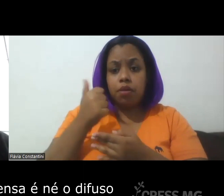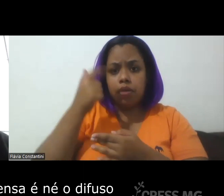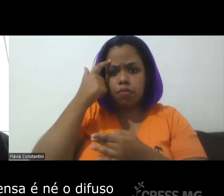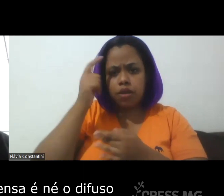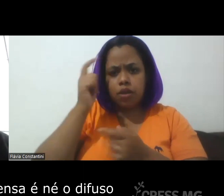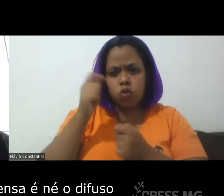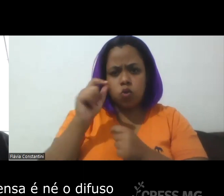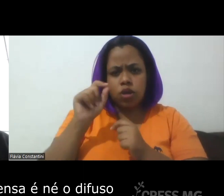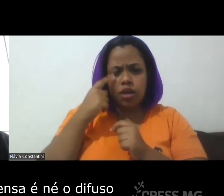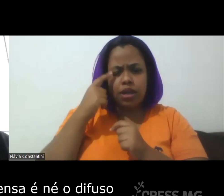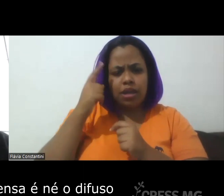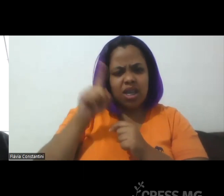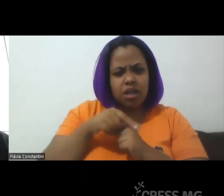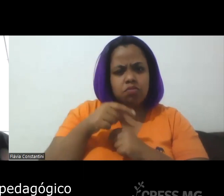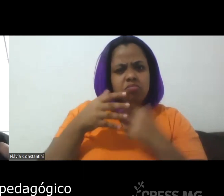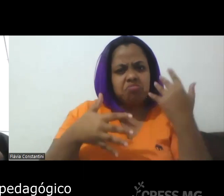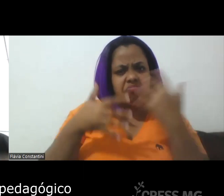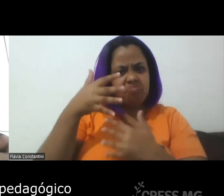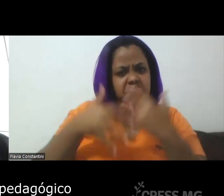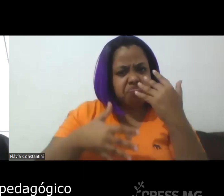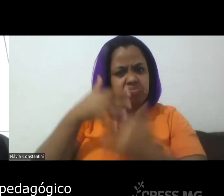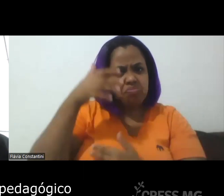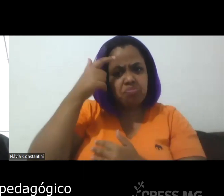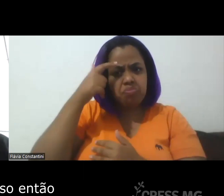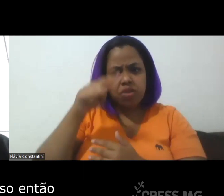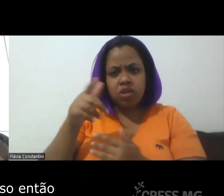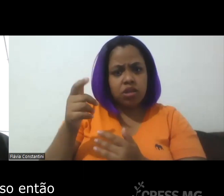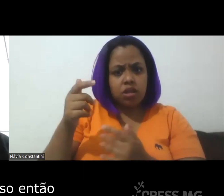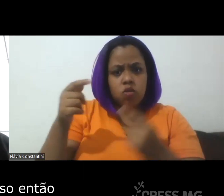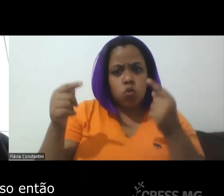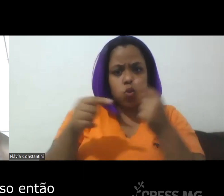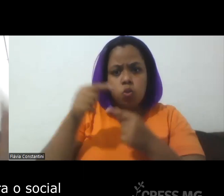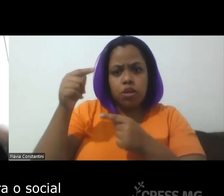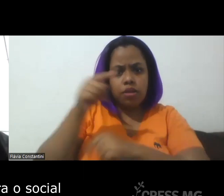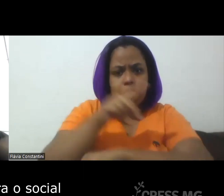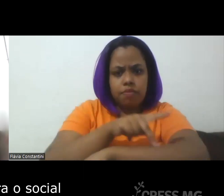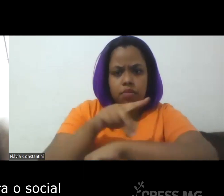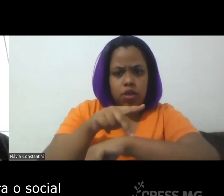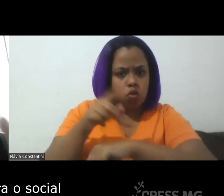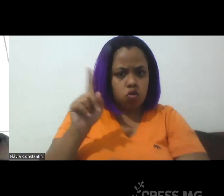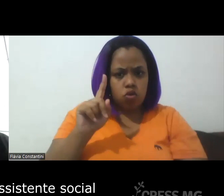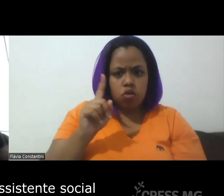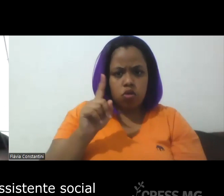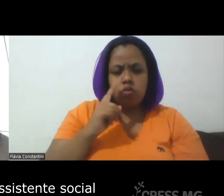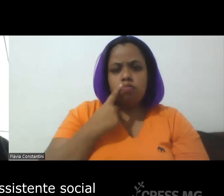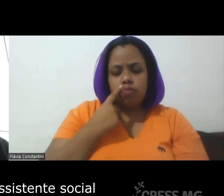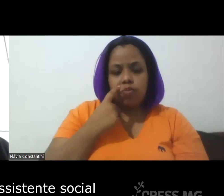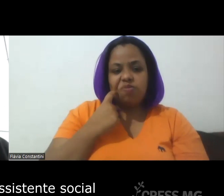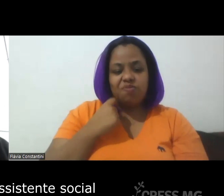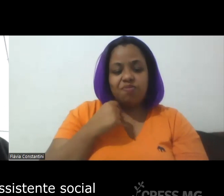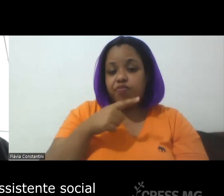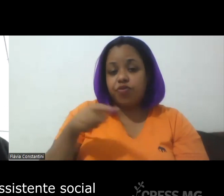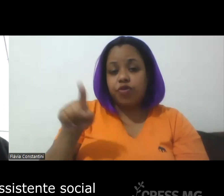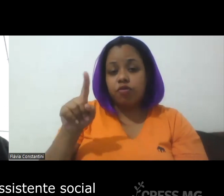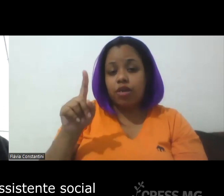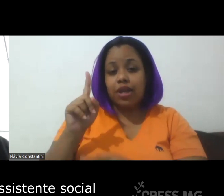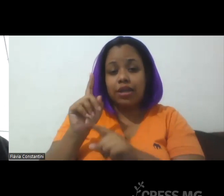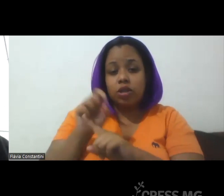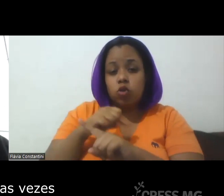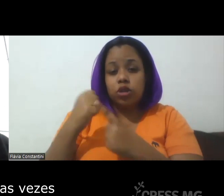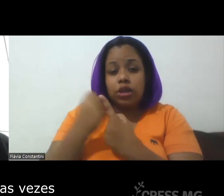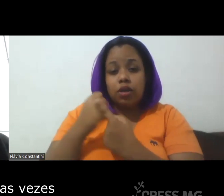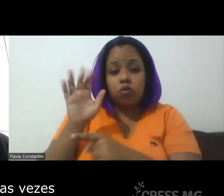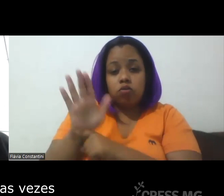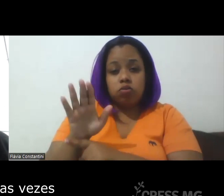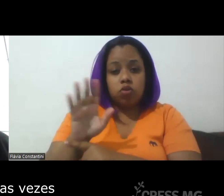difuso né não é o pedagógico o difuso então vai para o social vai para o assistente social né